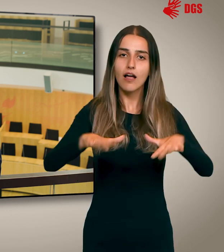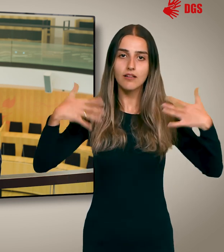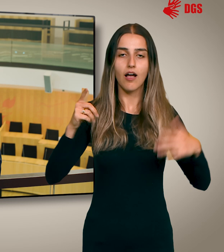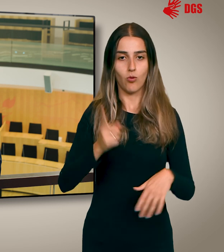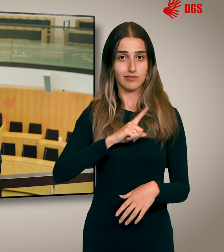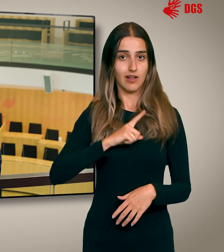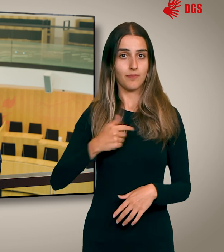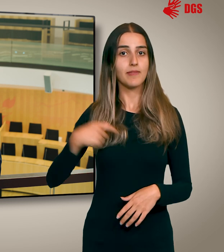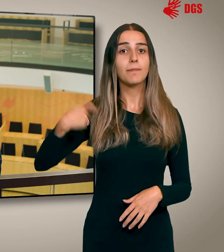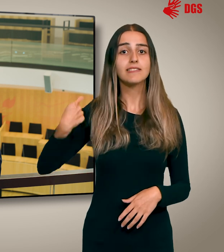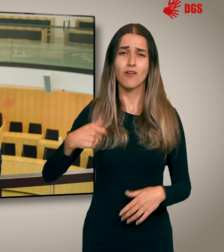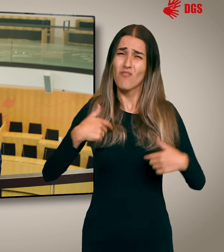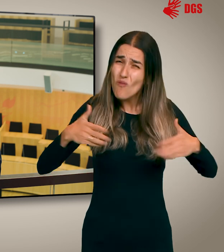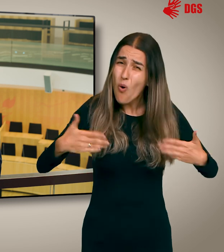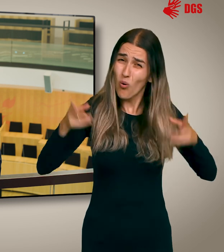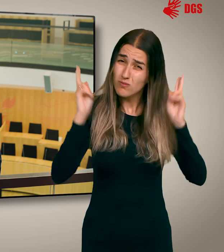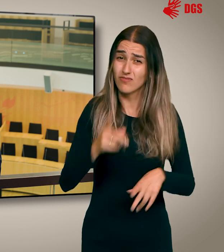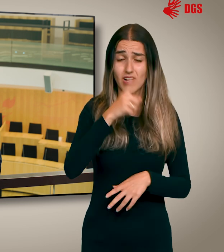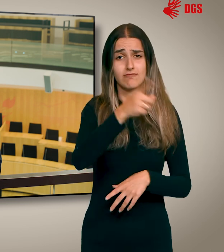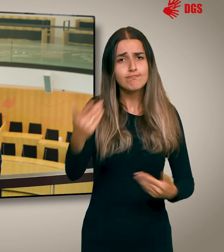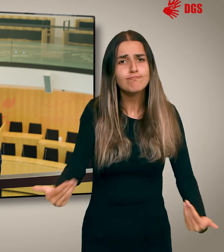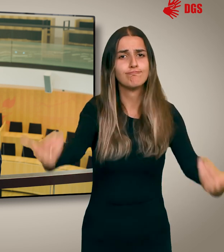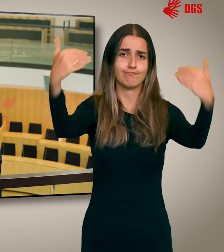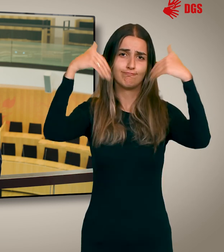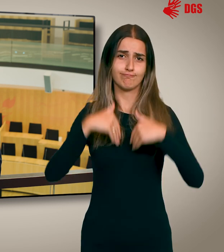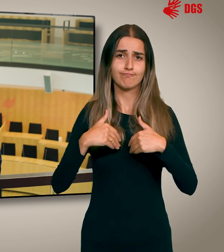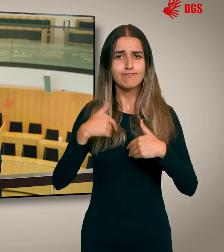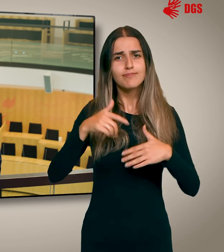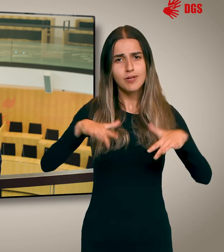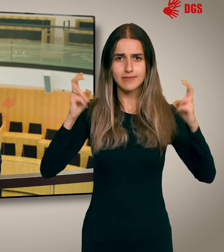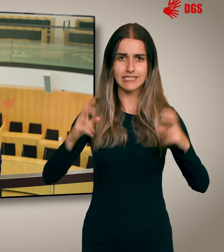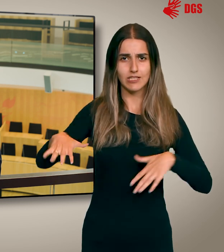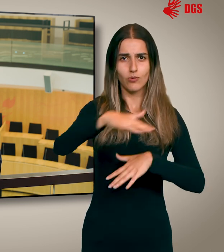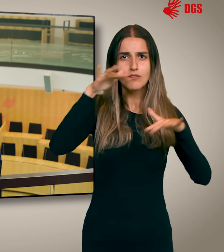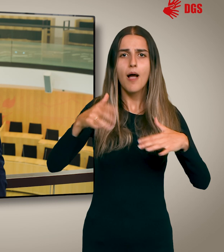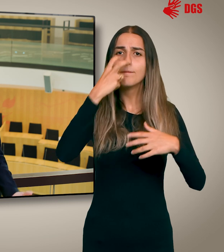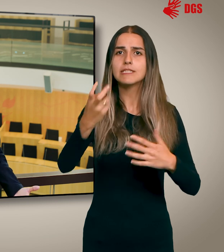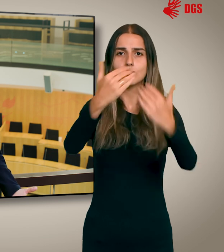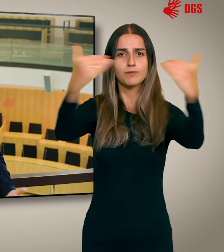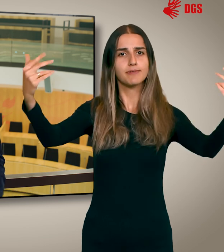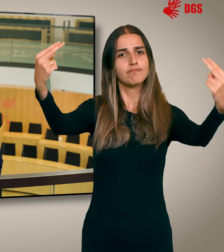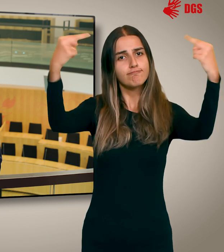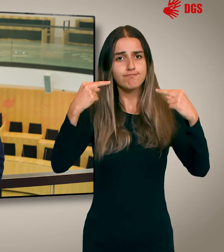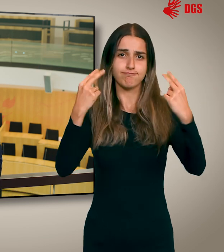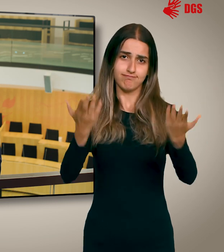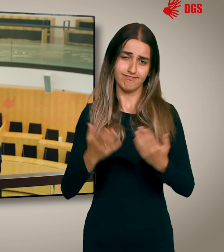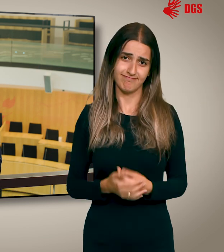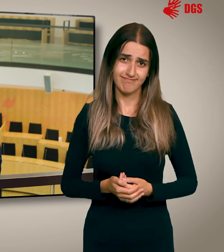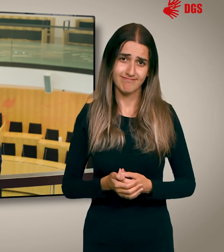als Präsidentin freuen uns deshalb, wenn sie uns besuchen. Etwa bei einer unserer Plenarsitzungen hier auf der Besuchertribüne. Alle